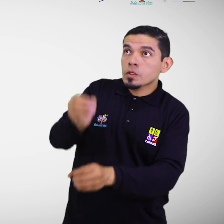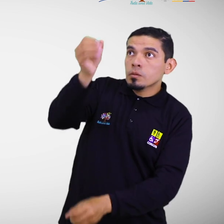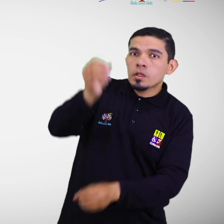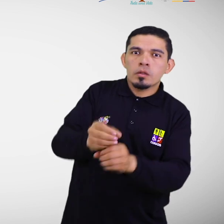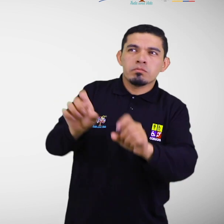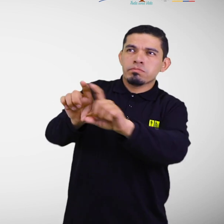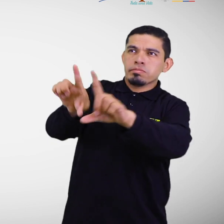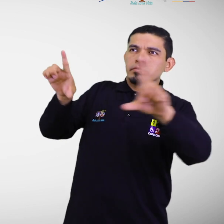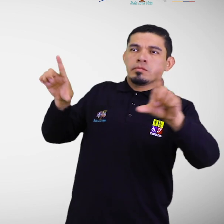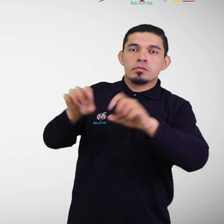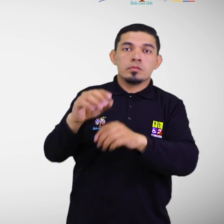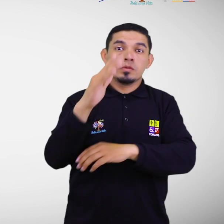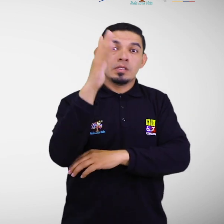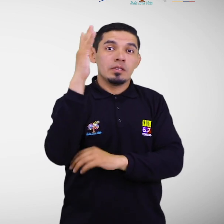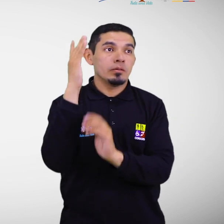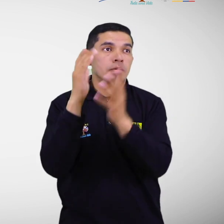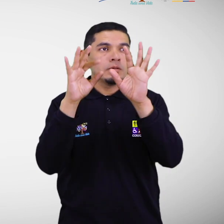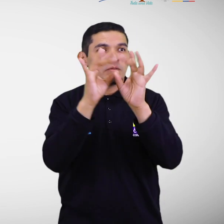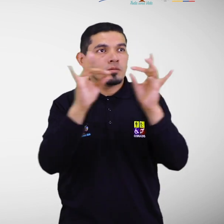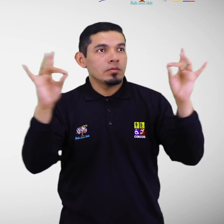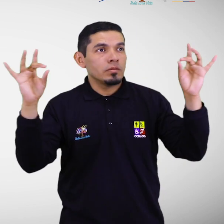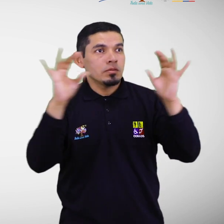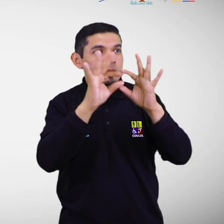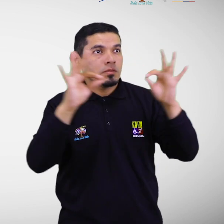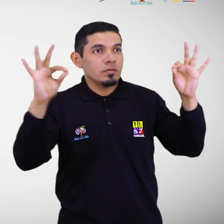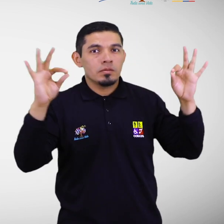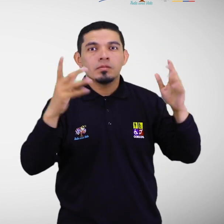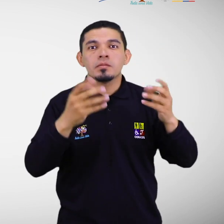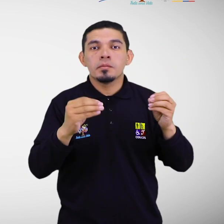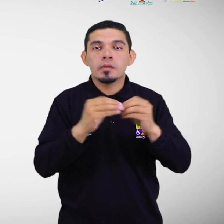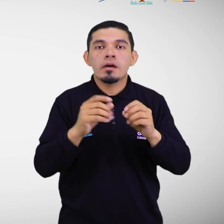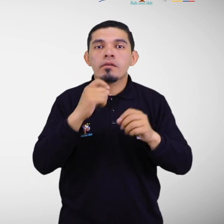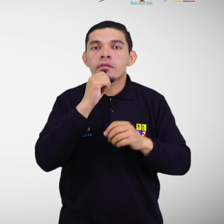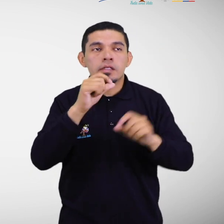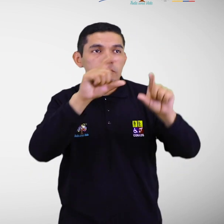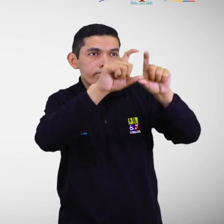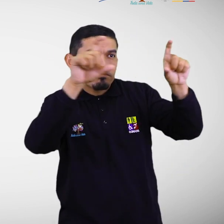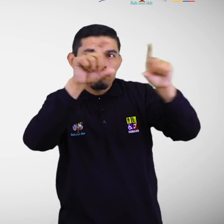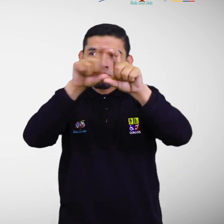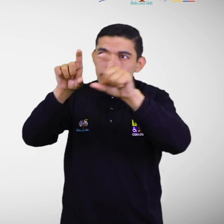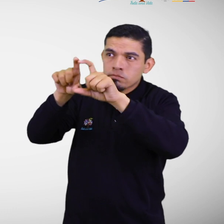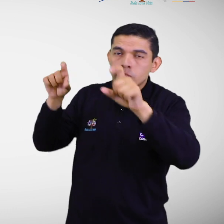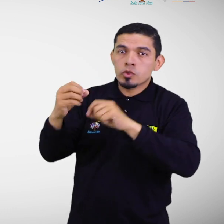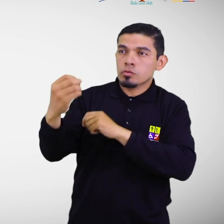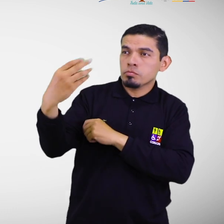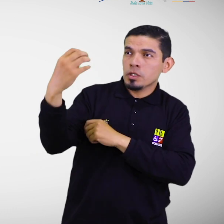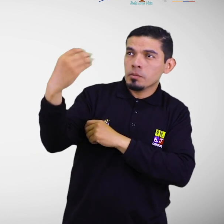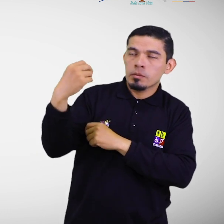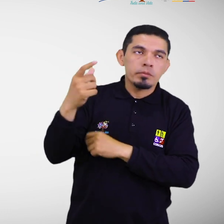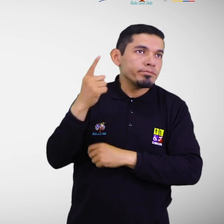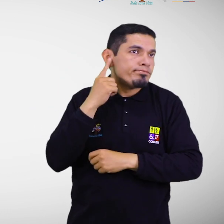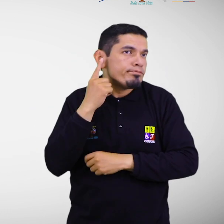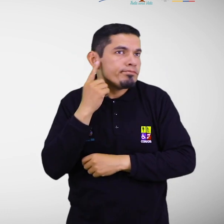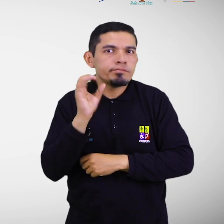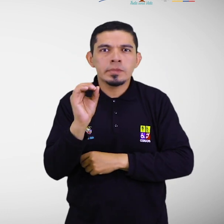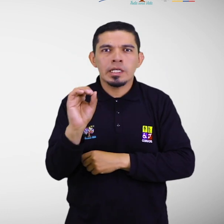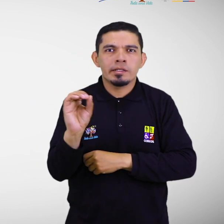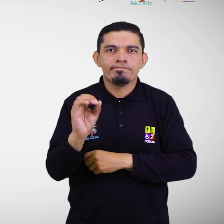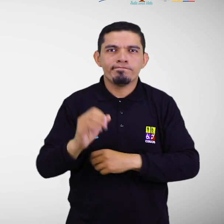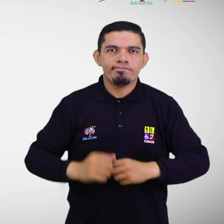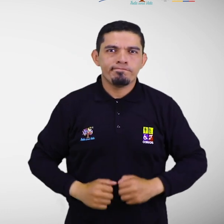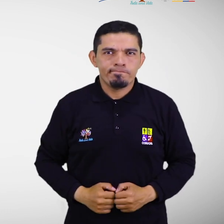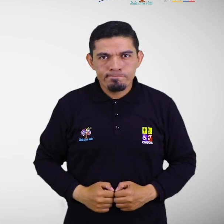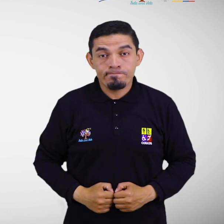publicidad, árboles, cableado, falta de señal ética adecuada, semáforos sin sonido, entre otros.